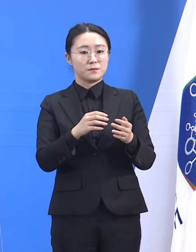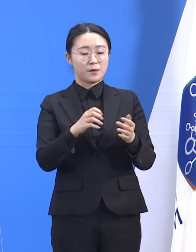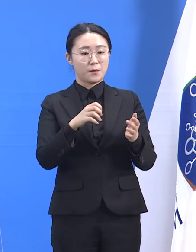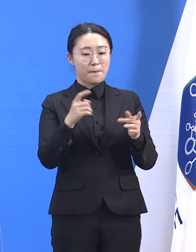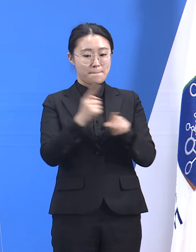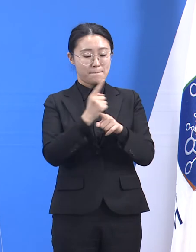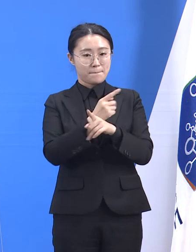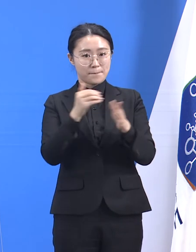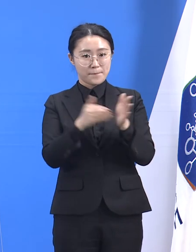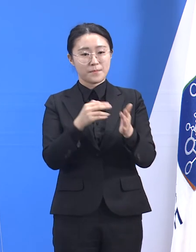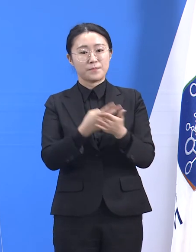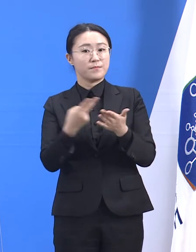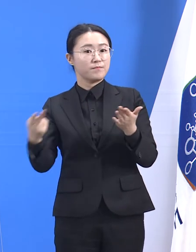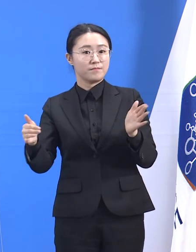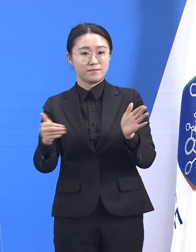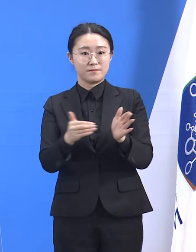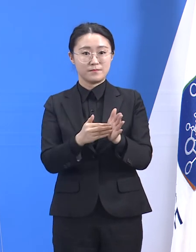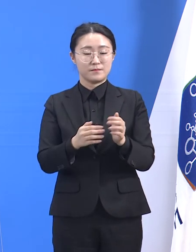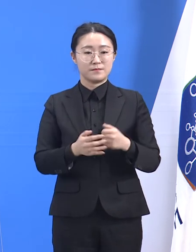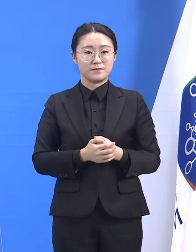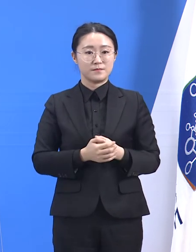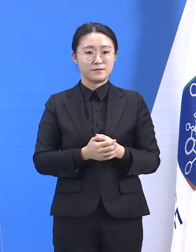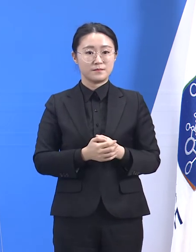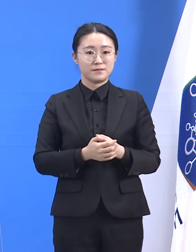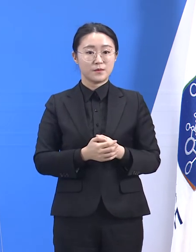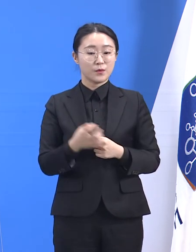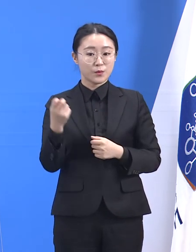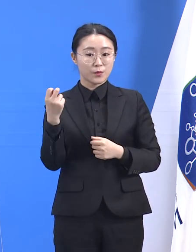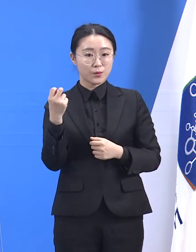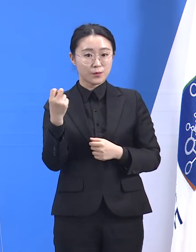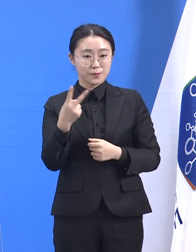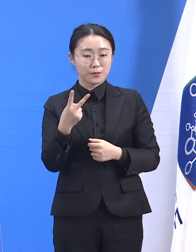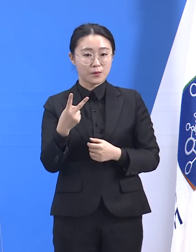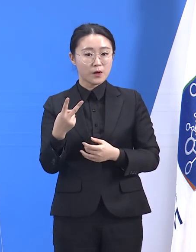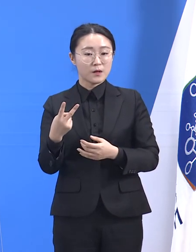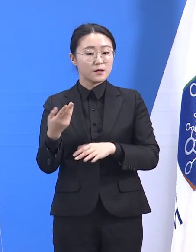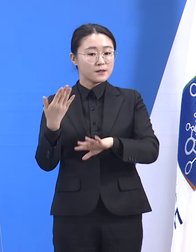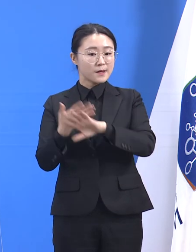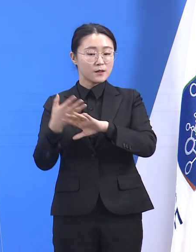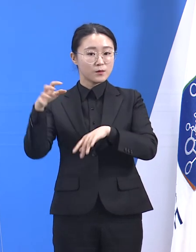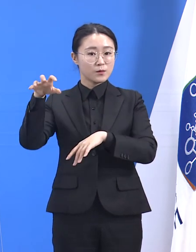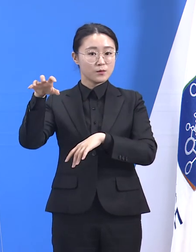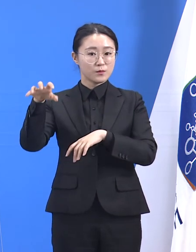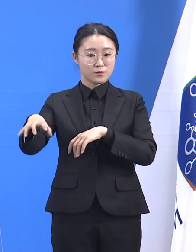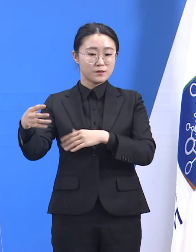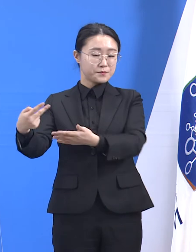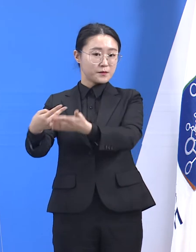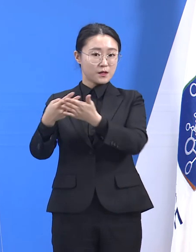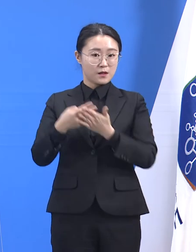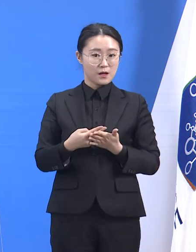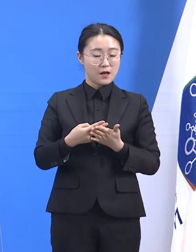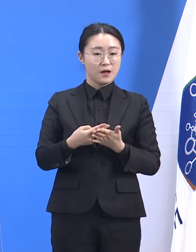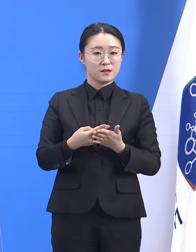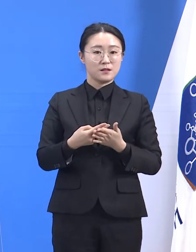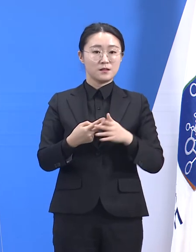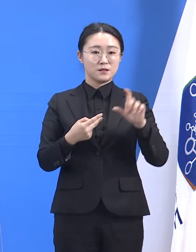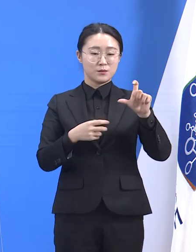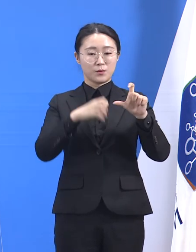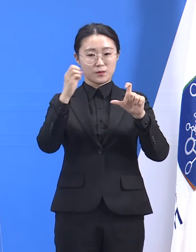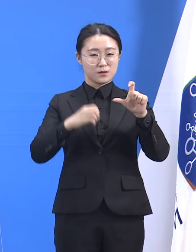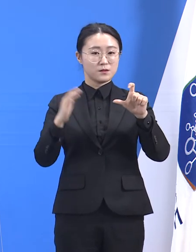이송했던 숫자는 296명으로 입소자 1,954명 대비 15.1% 수준이었습니다.